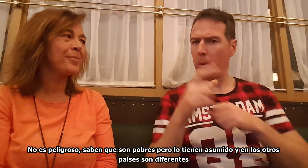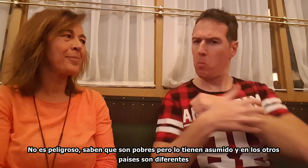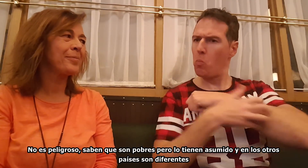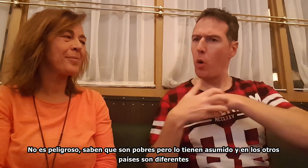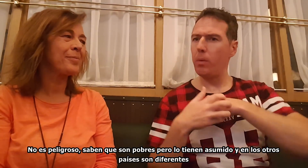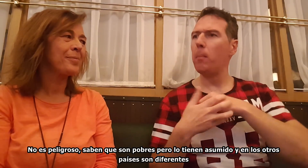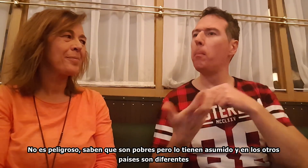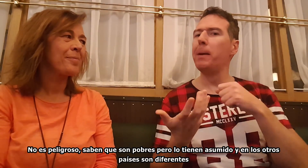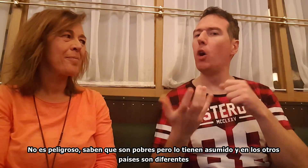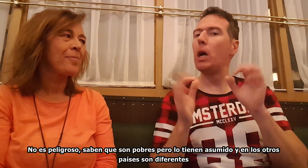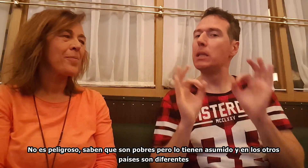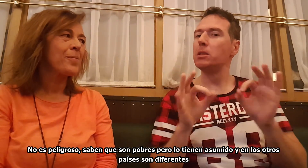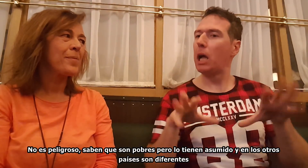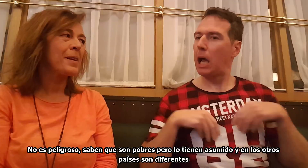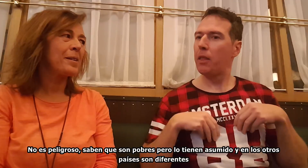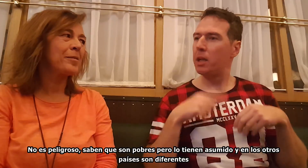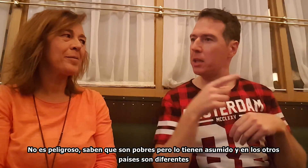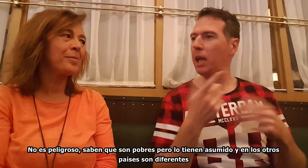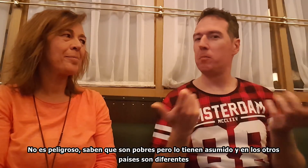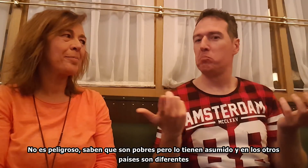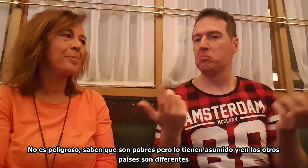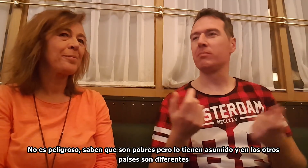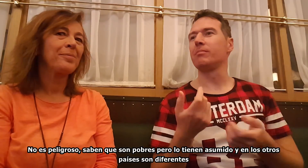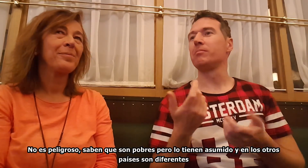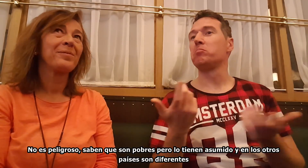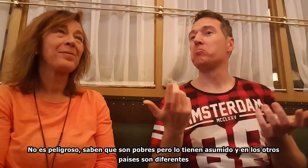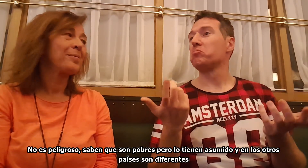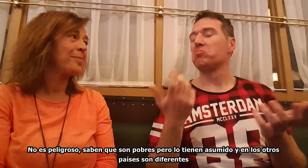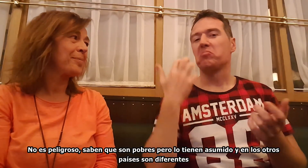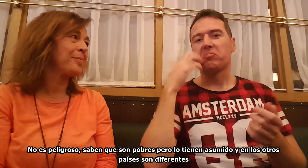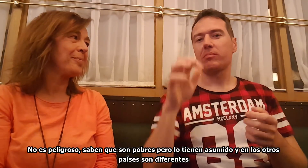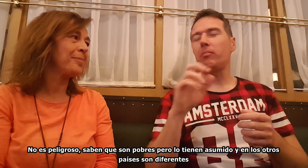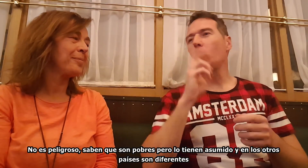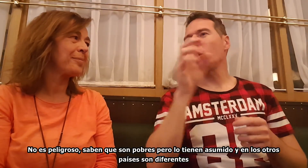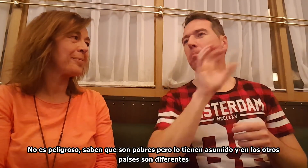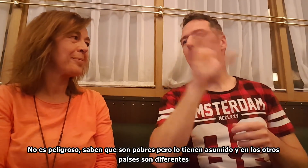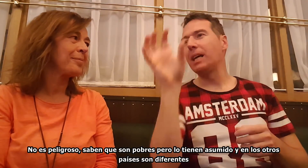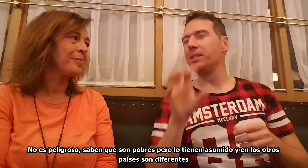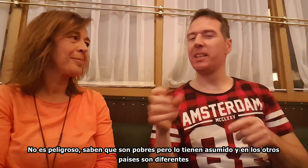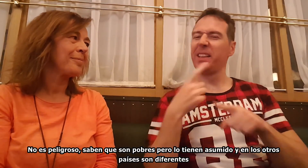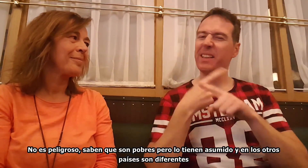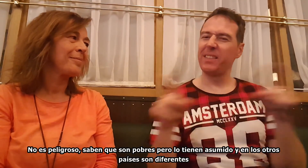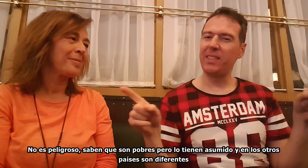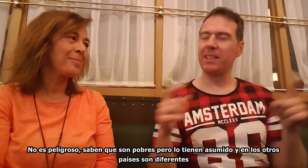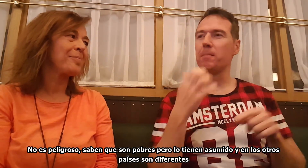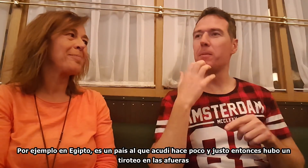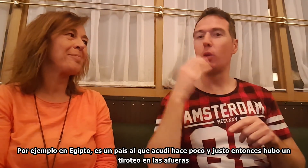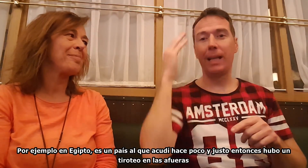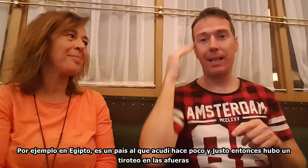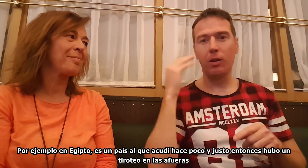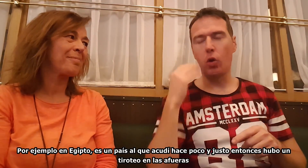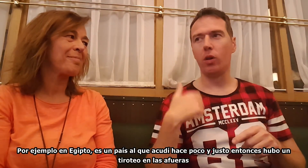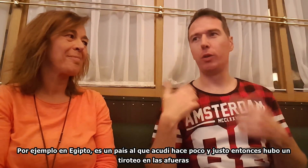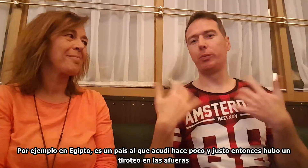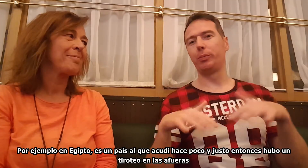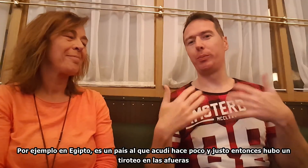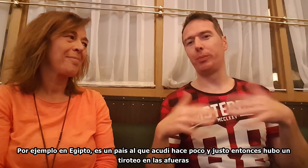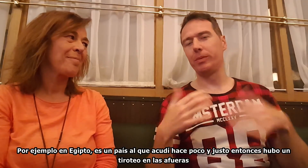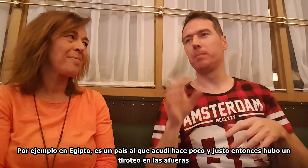Saben que son pobres pero lo tienen asumido. Y en los otros países son diferentes. Por ejemplo, en Egipto.